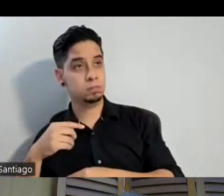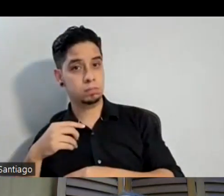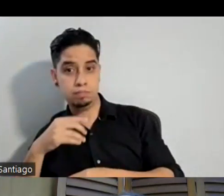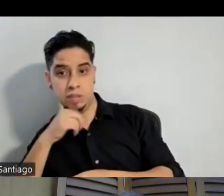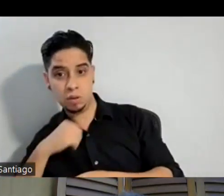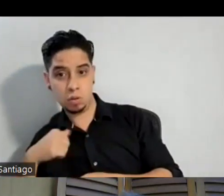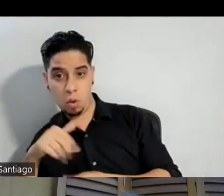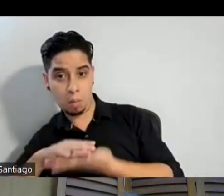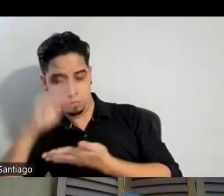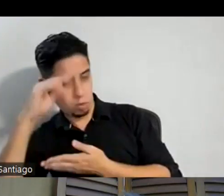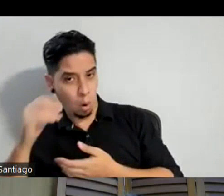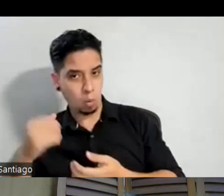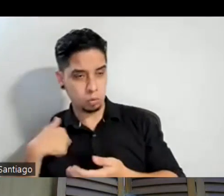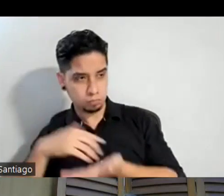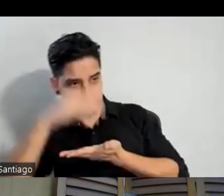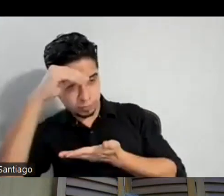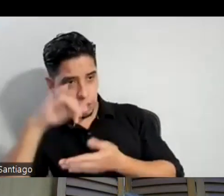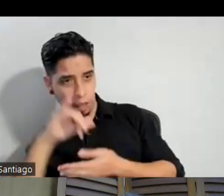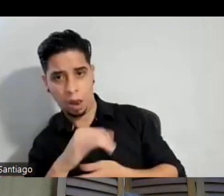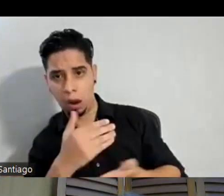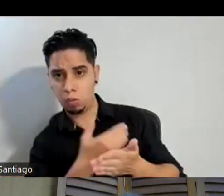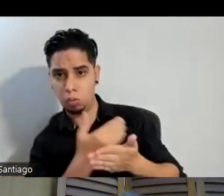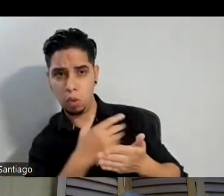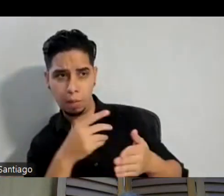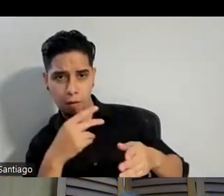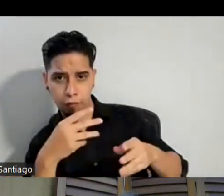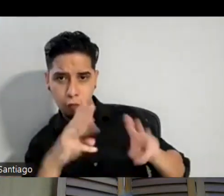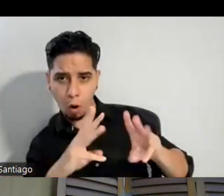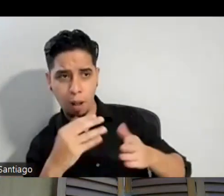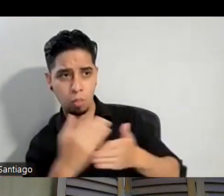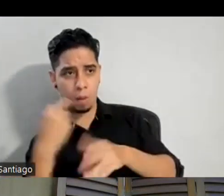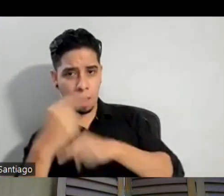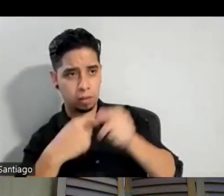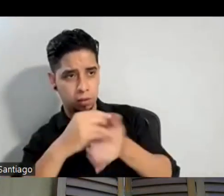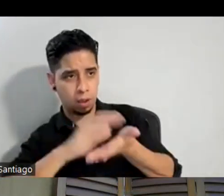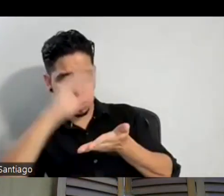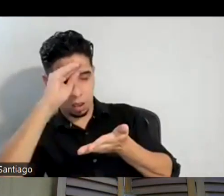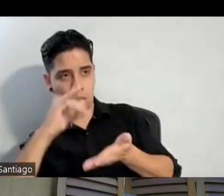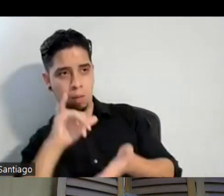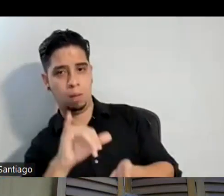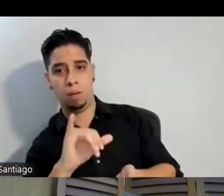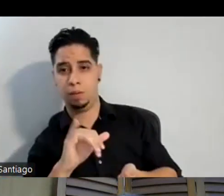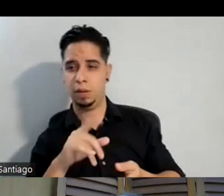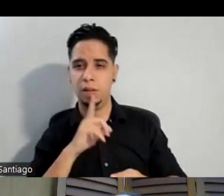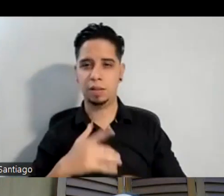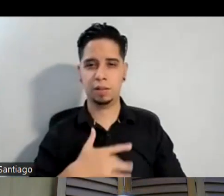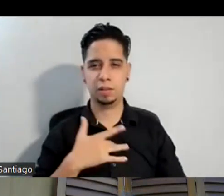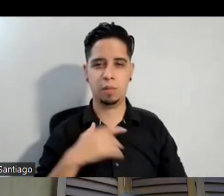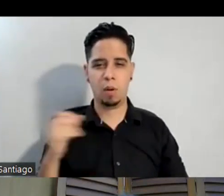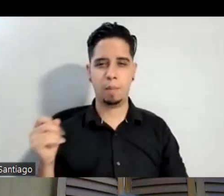e inyectándonos de la nueva de la nueva generación y siempre es regresar a casa regresar a ese teatro de